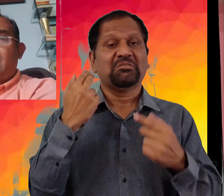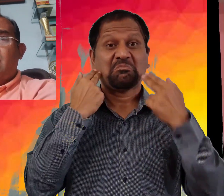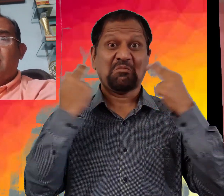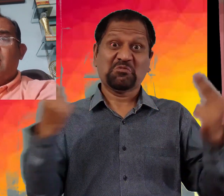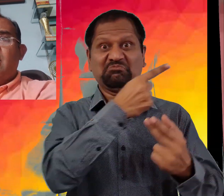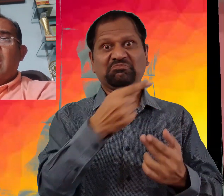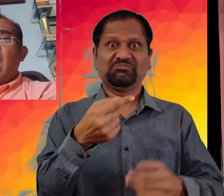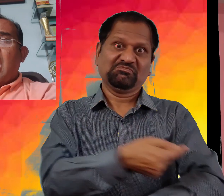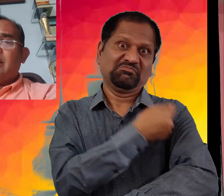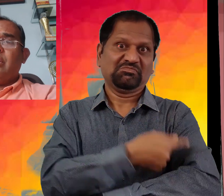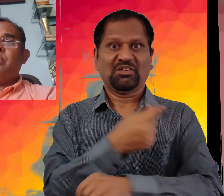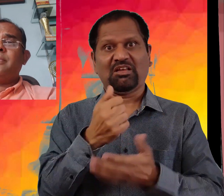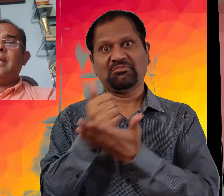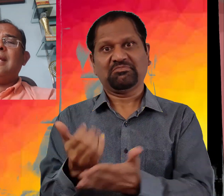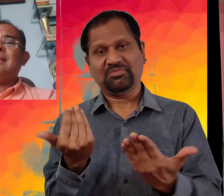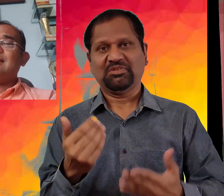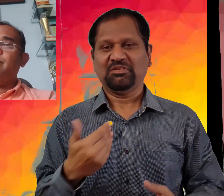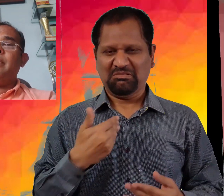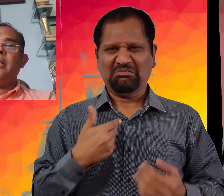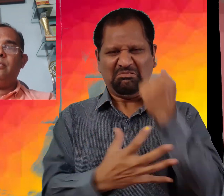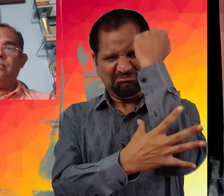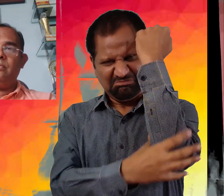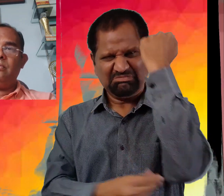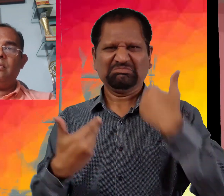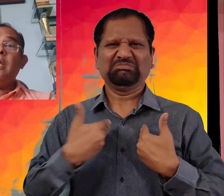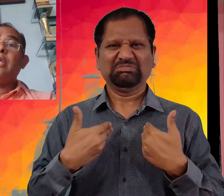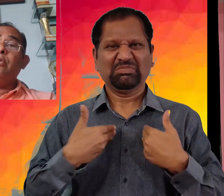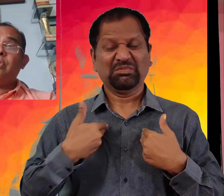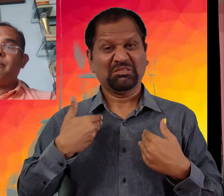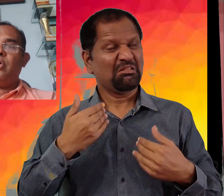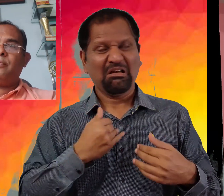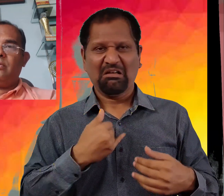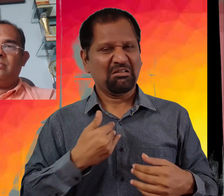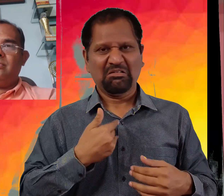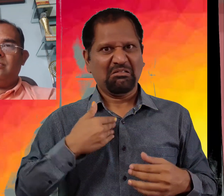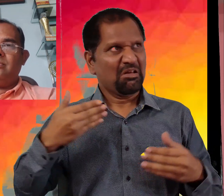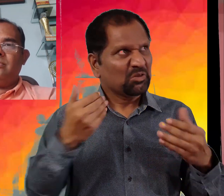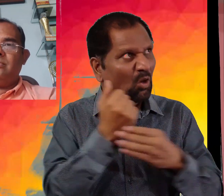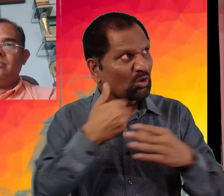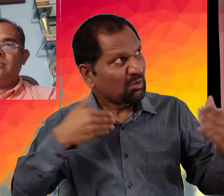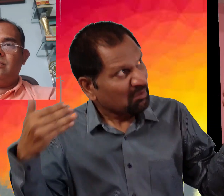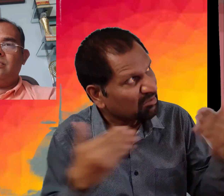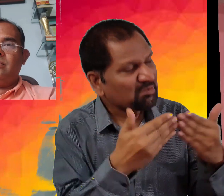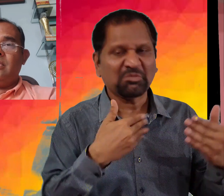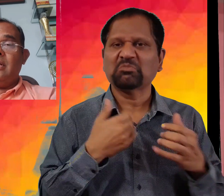اور میں آرتھک روپ سے اتنی سمپن نہیں ہوں کہ اس تک پہنچ پاؤں